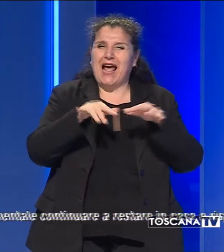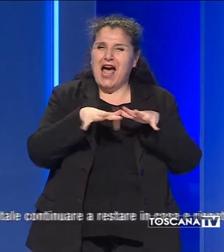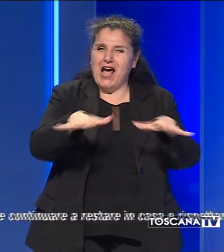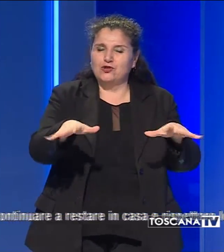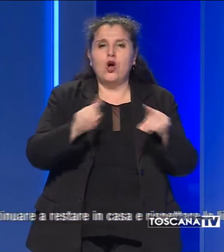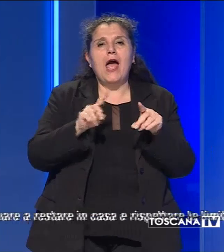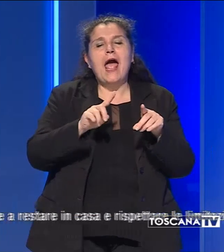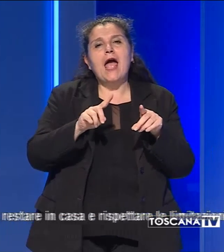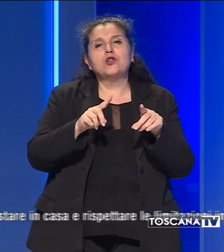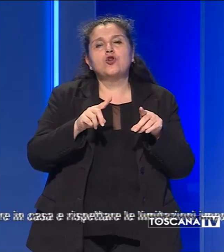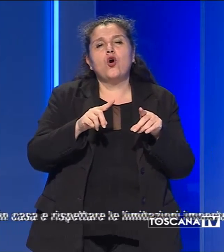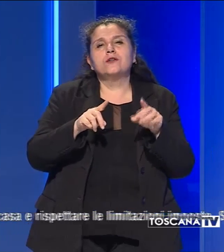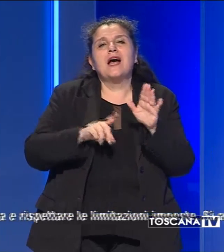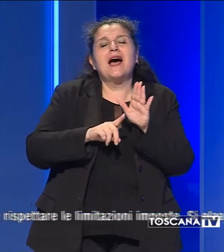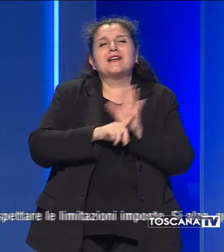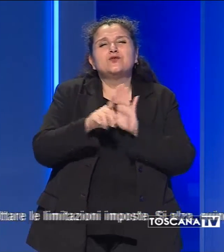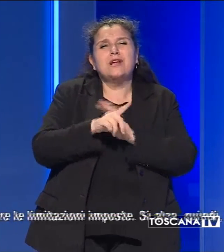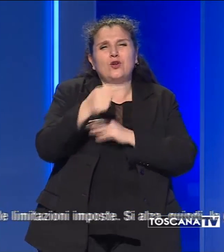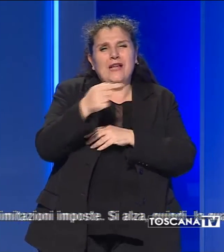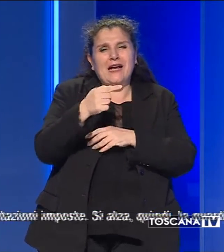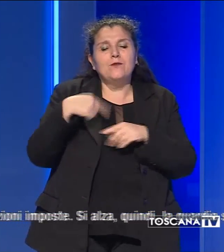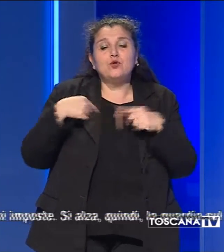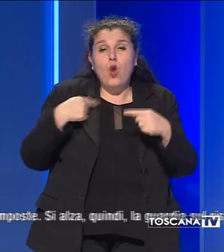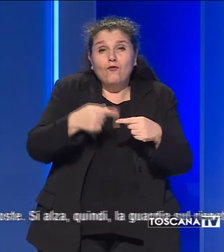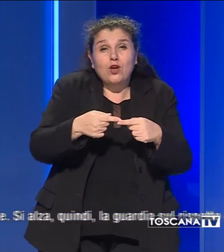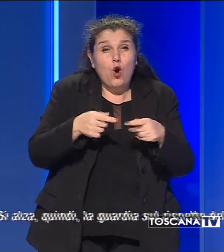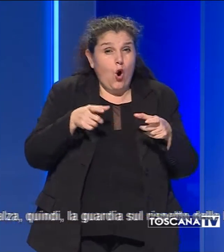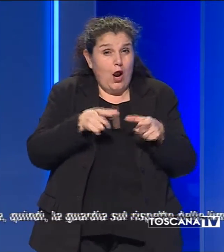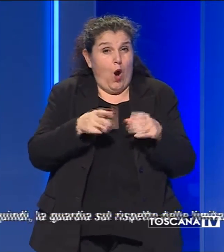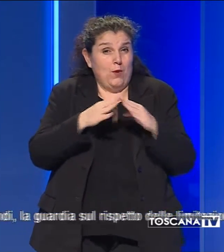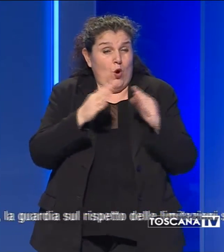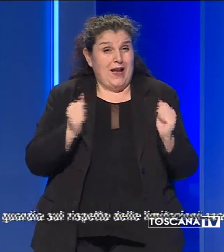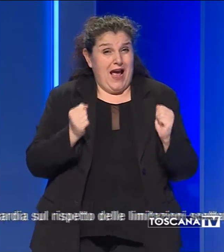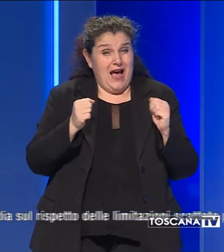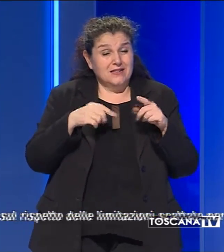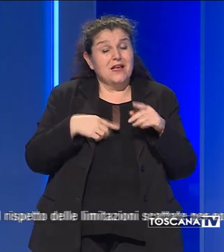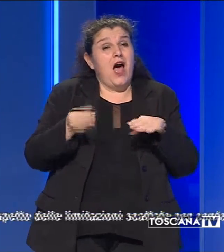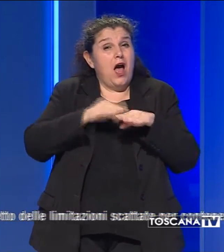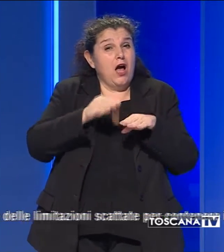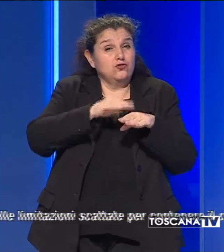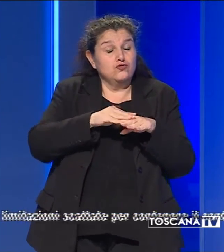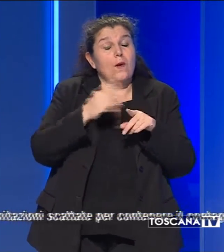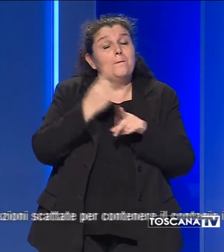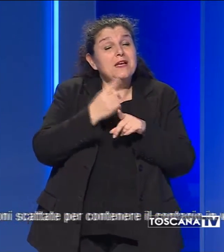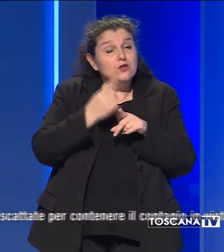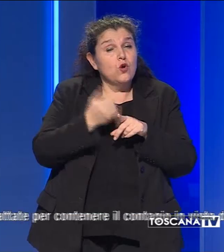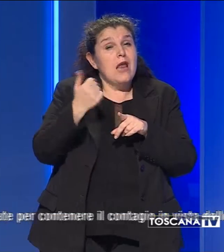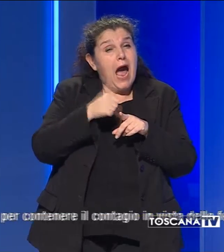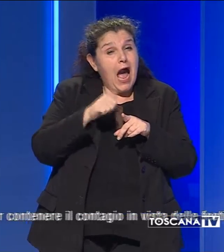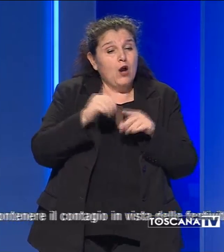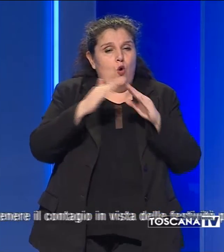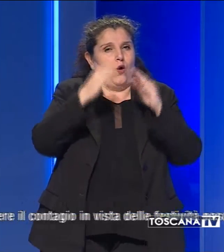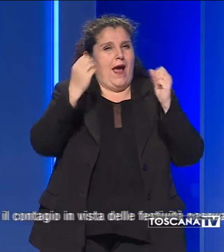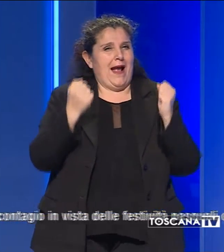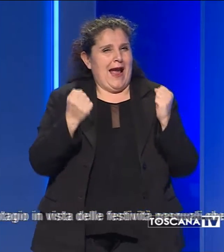non vanificare l'impegno profuso fino a oggi, aggiungendo che è fondamentale continuare a restare in